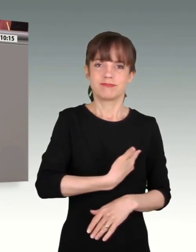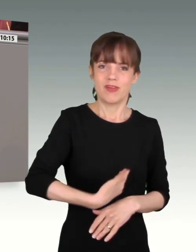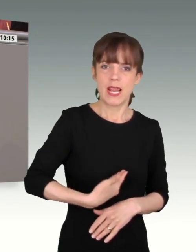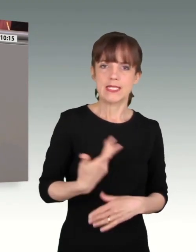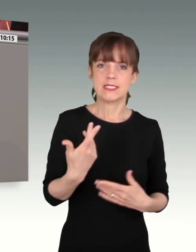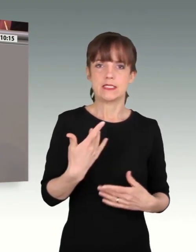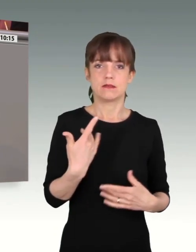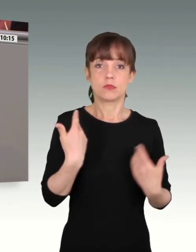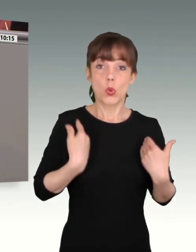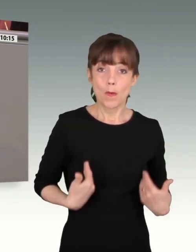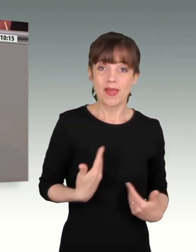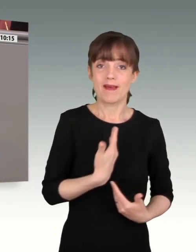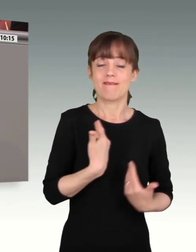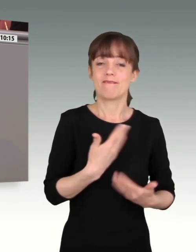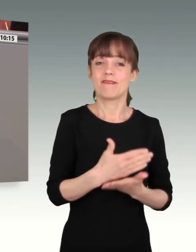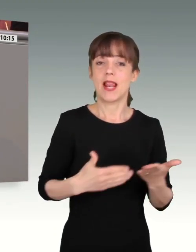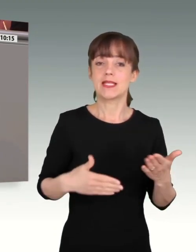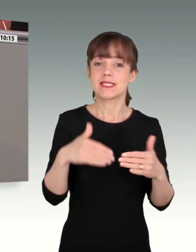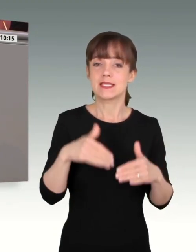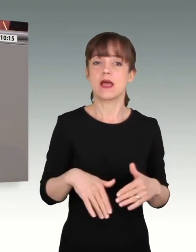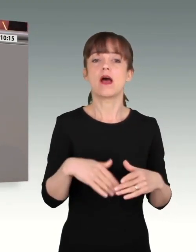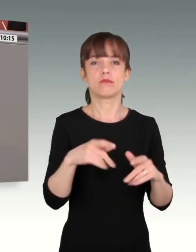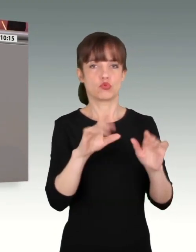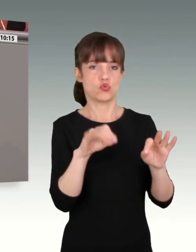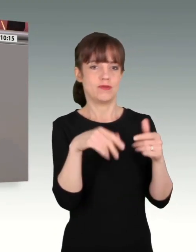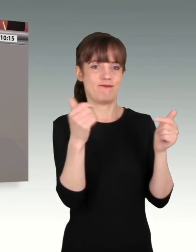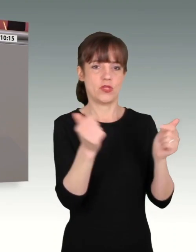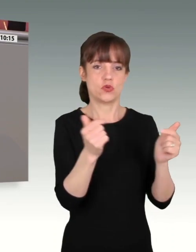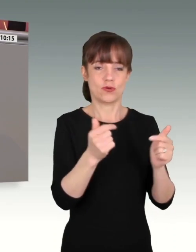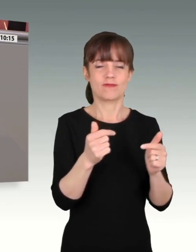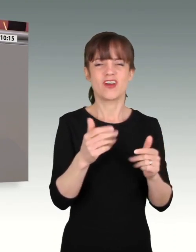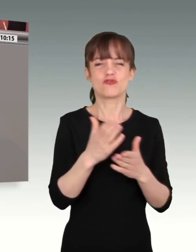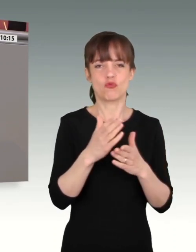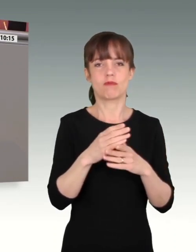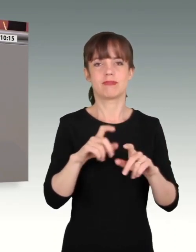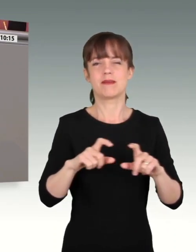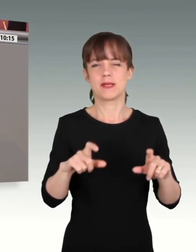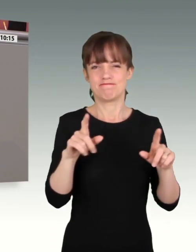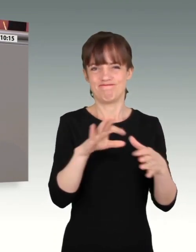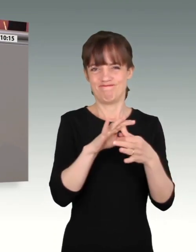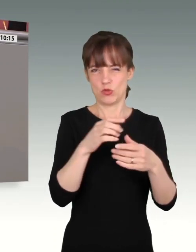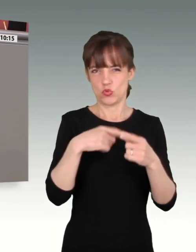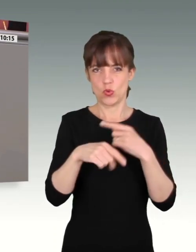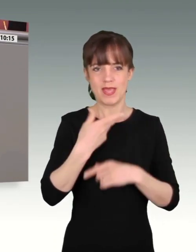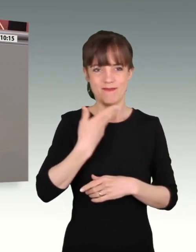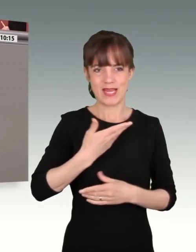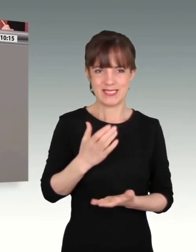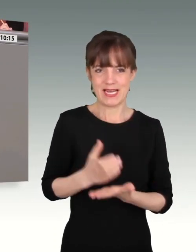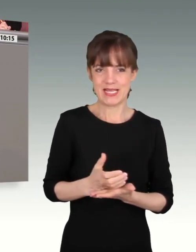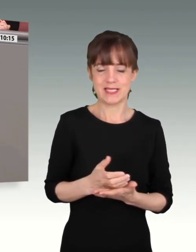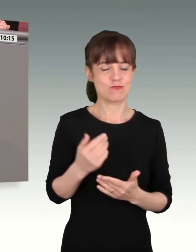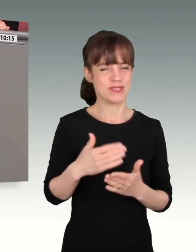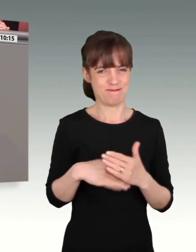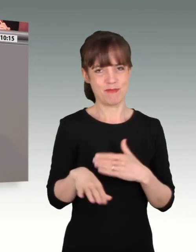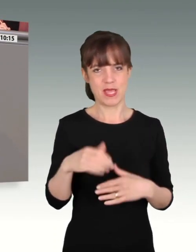des Afghanistan-Einsatzes, es wurde hier mehrfach angesprochen, ein großes Thema, dem wir uns noch mehr widmen möchten. Liebe Wehrbeauftragte,